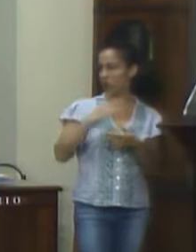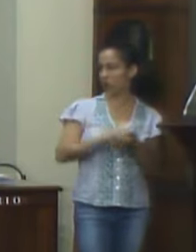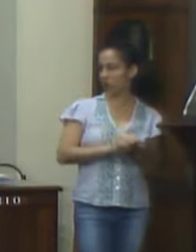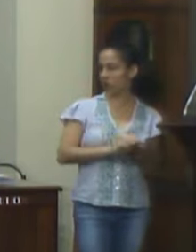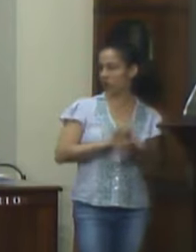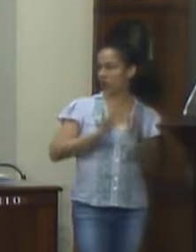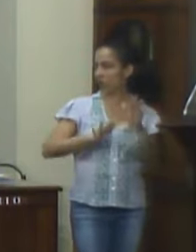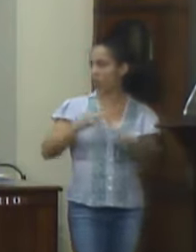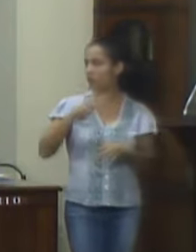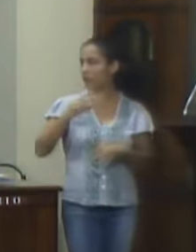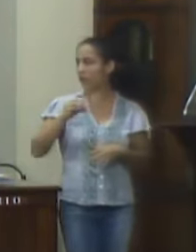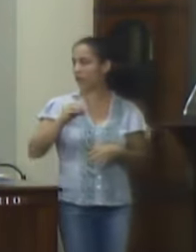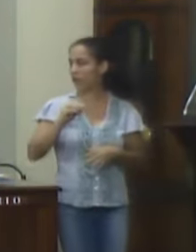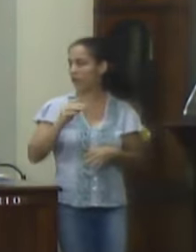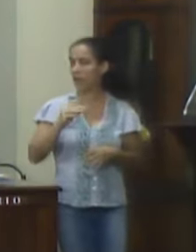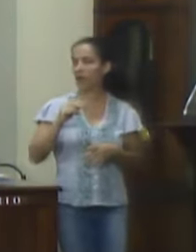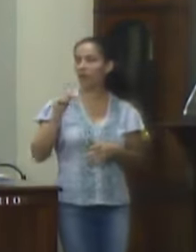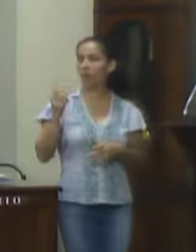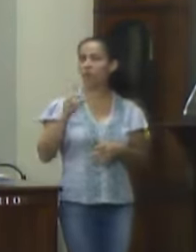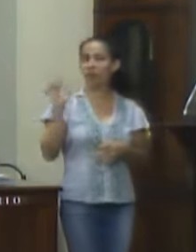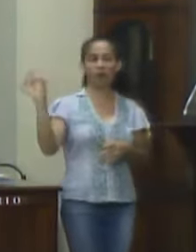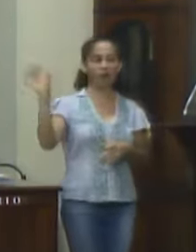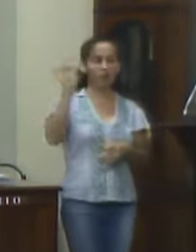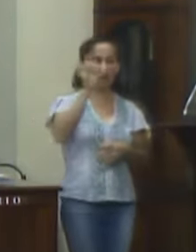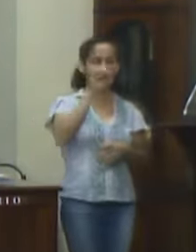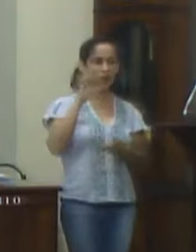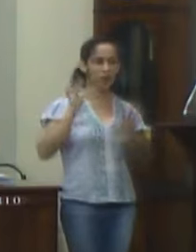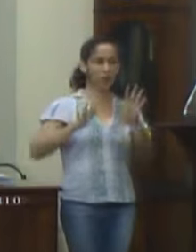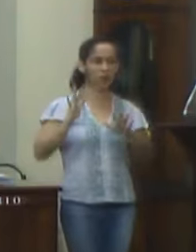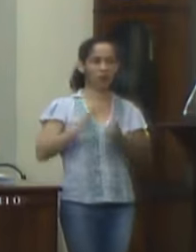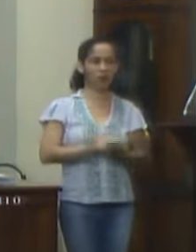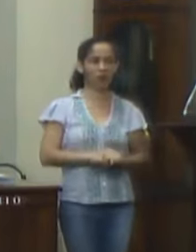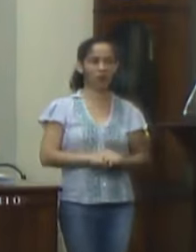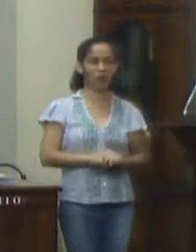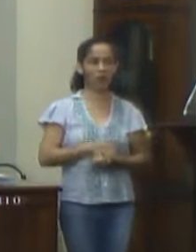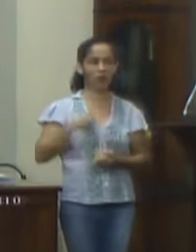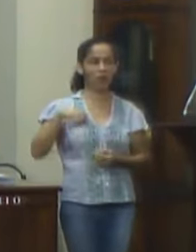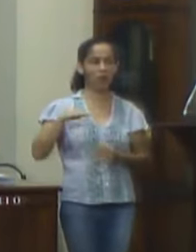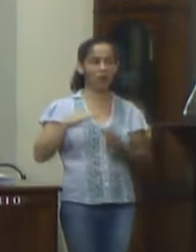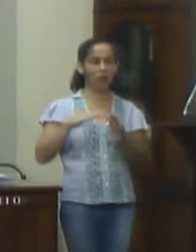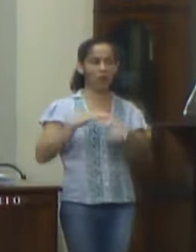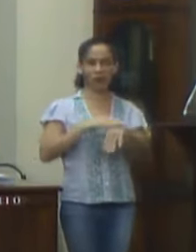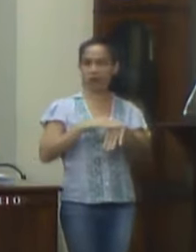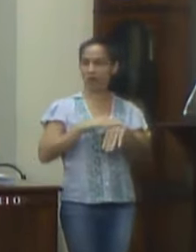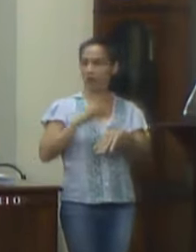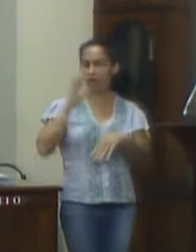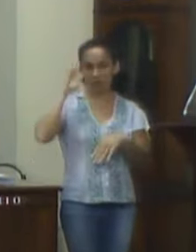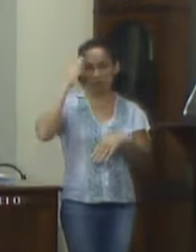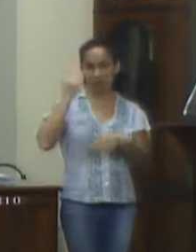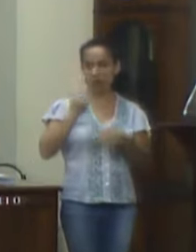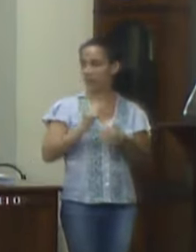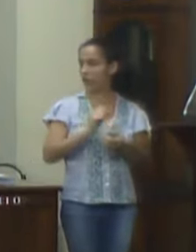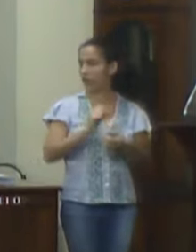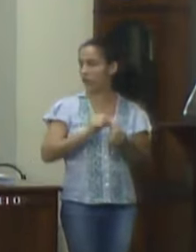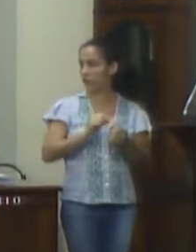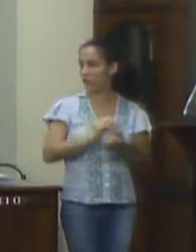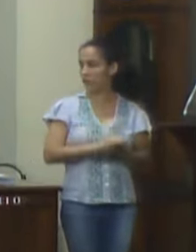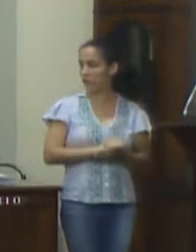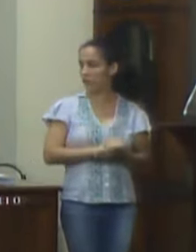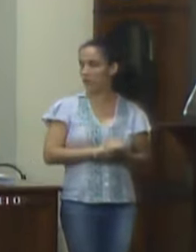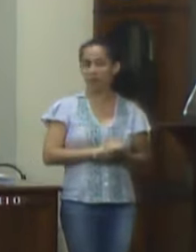30 mil para cada um mas eu quero conversar com vocês todos para a gente ir lá e decidir isso está bom?